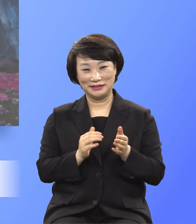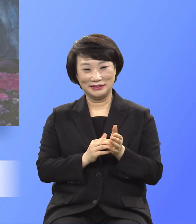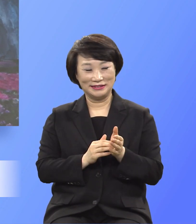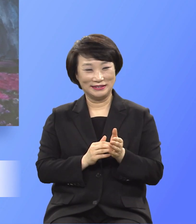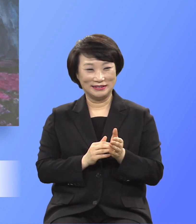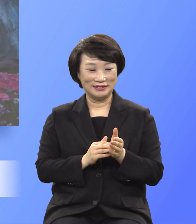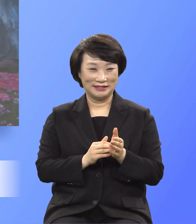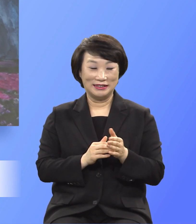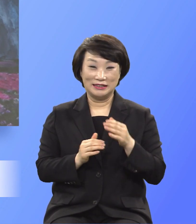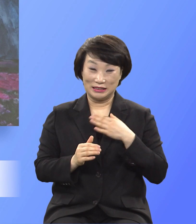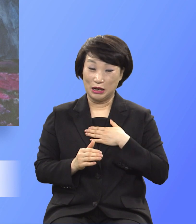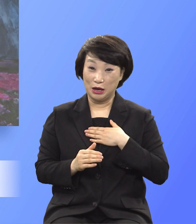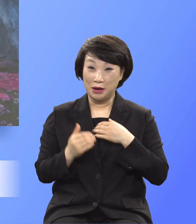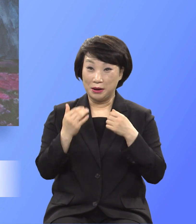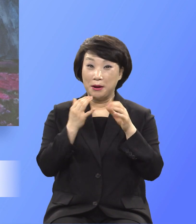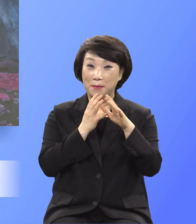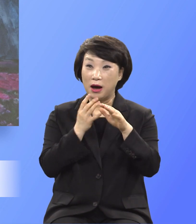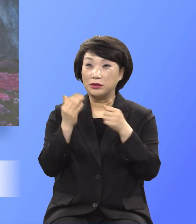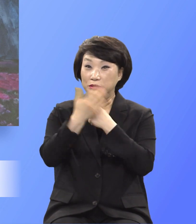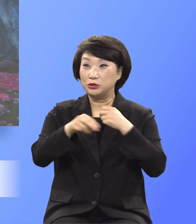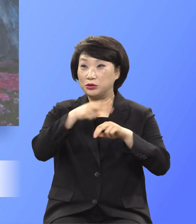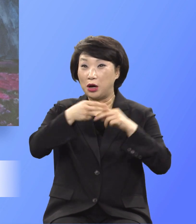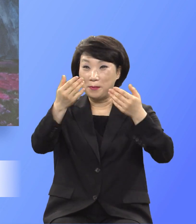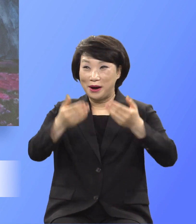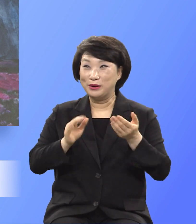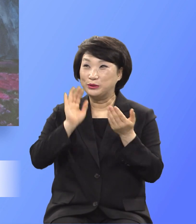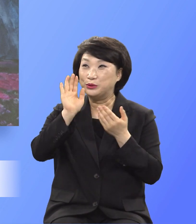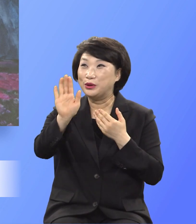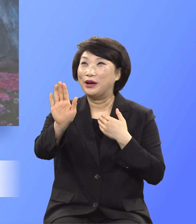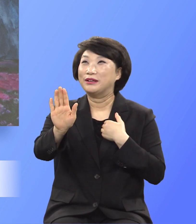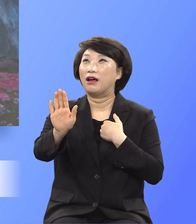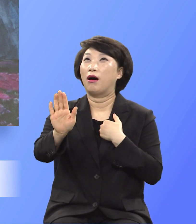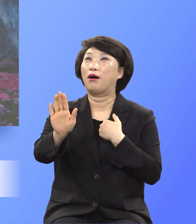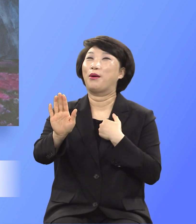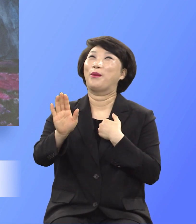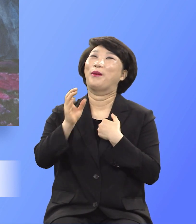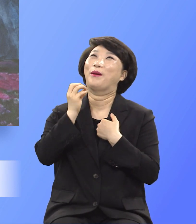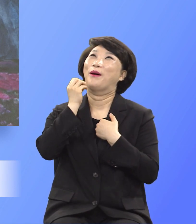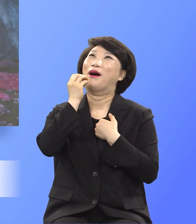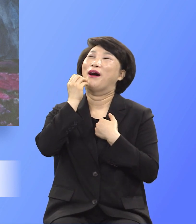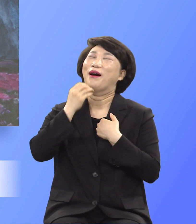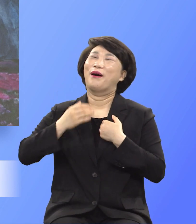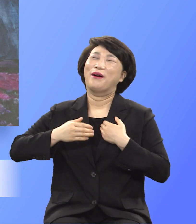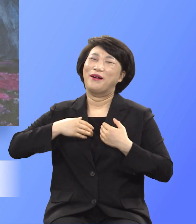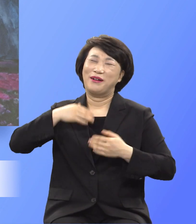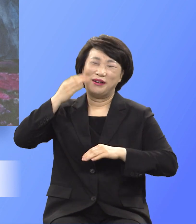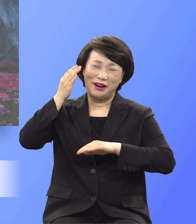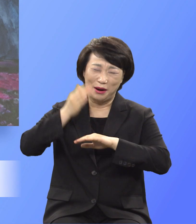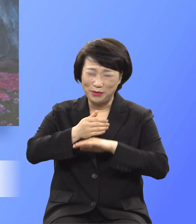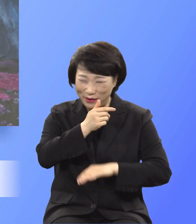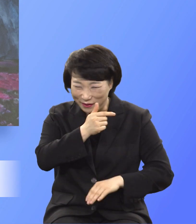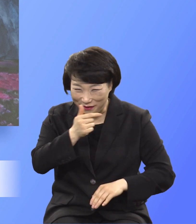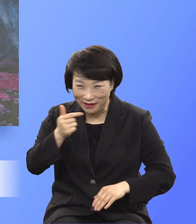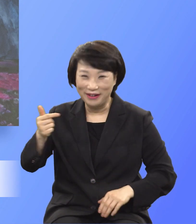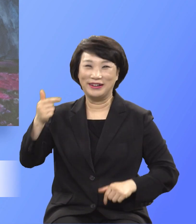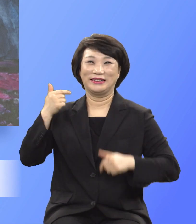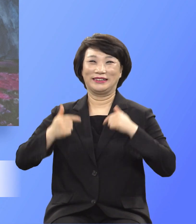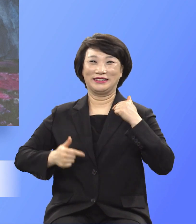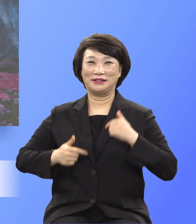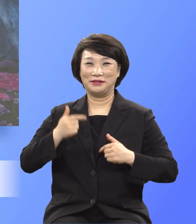방언언사를 받고 나니 얼마나 감사하고 기쁘던지 뭐